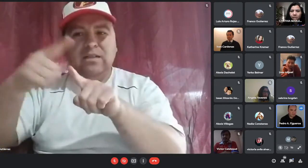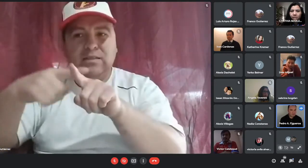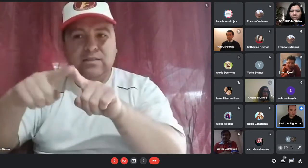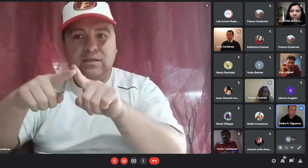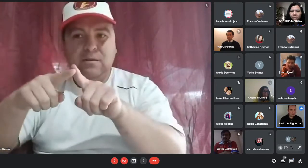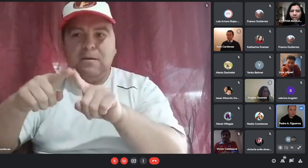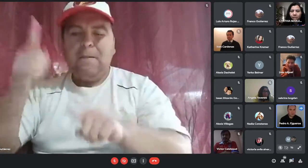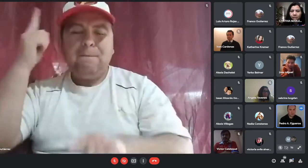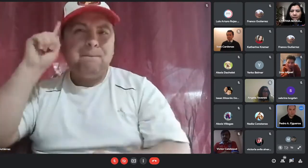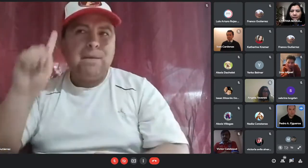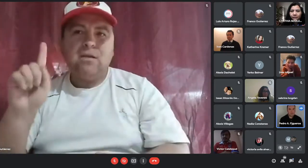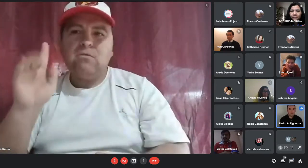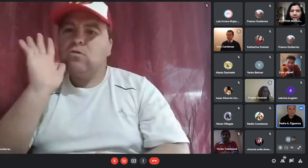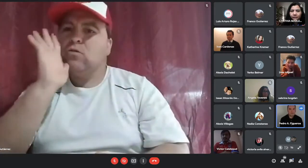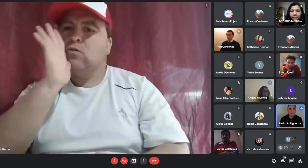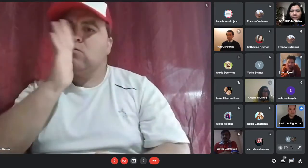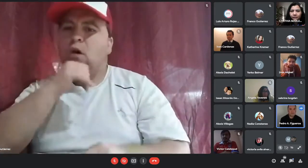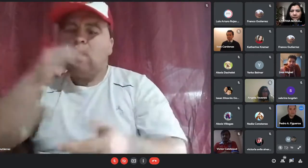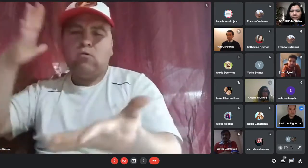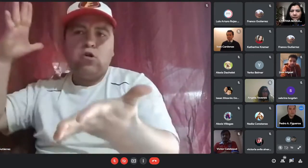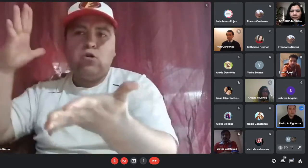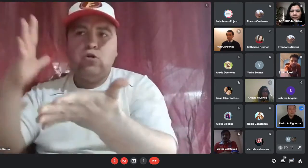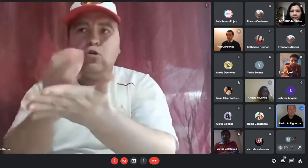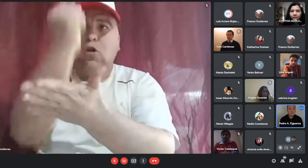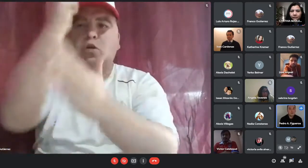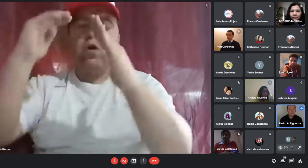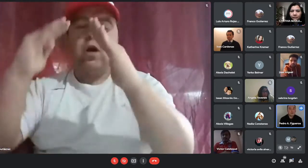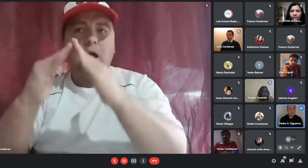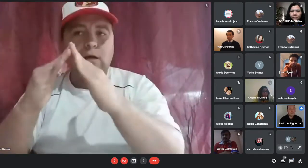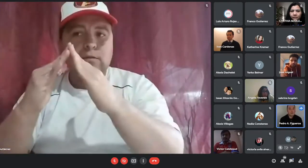pero aún no no ha logrado una respuesta